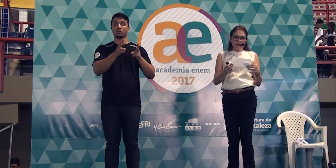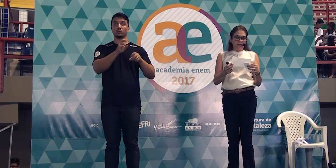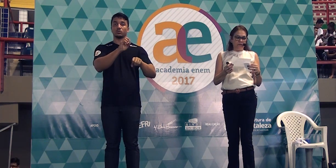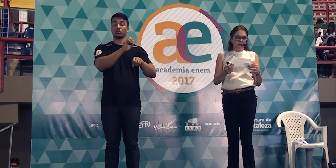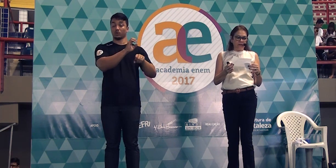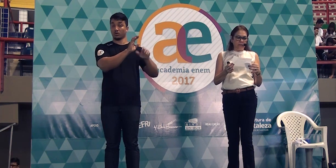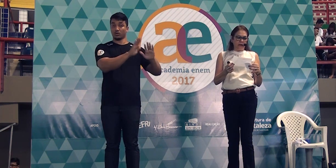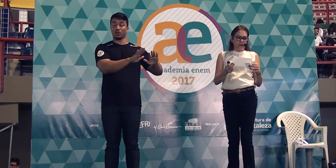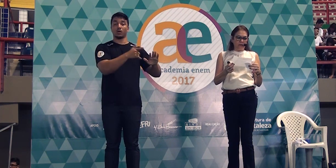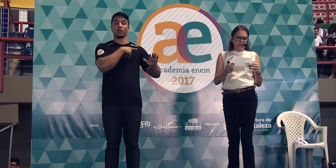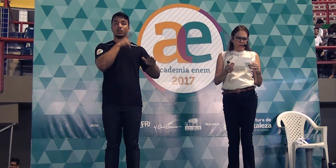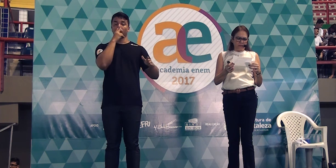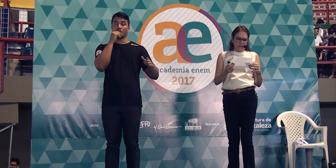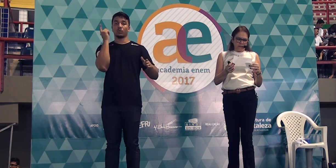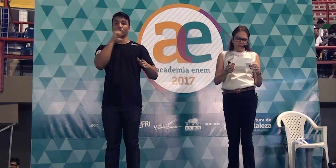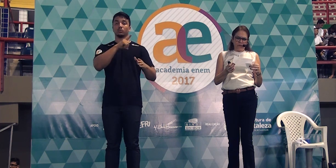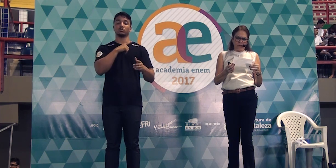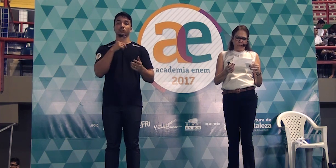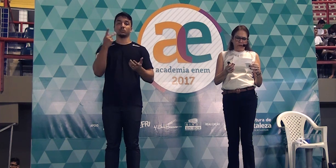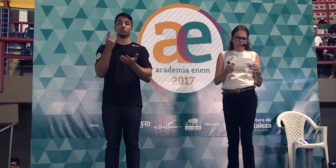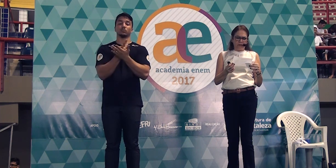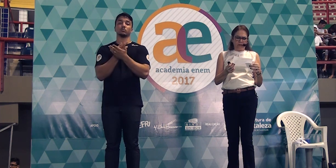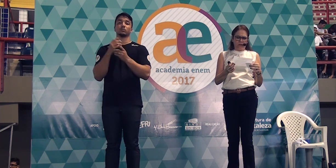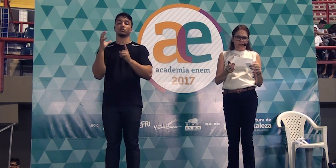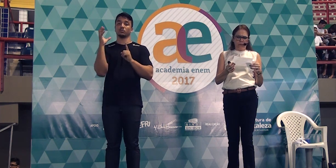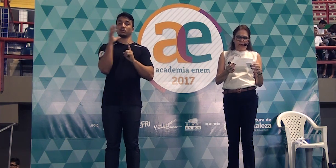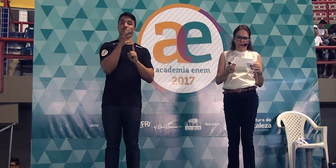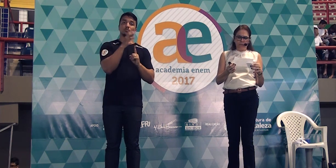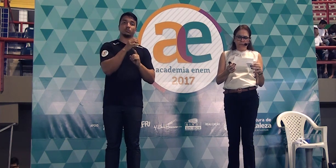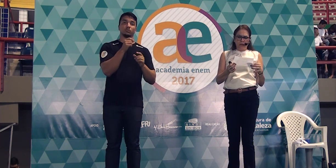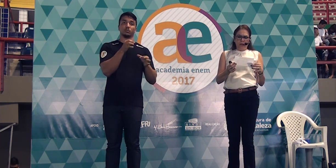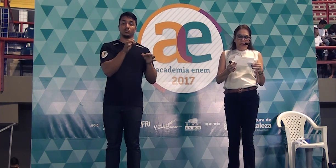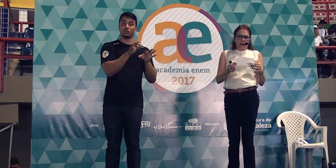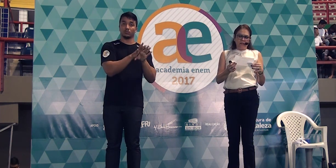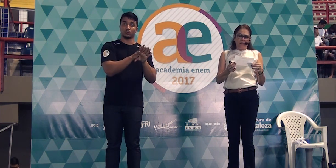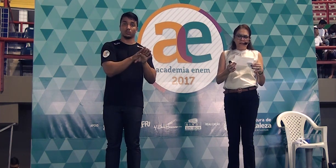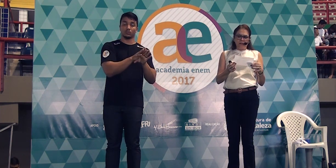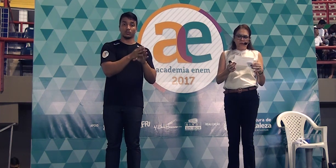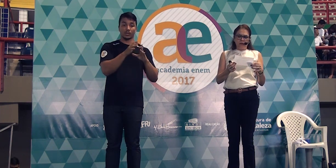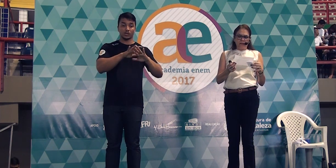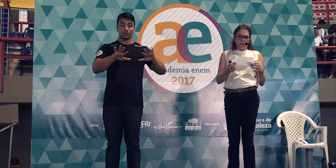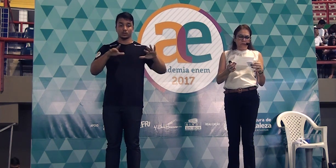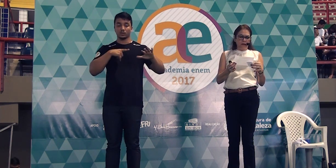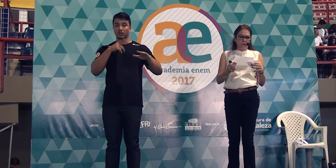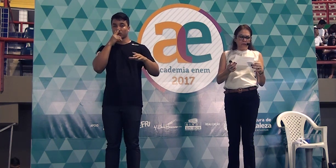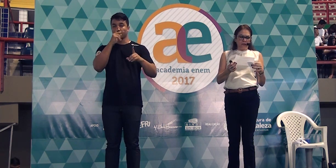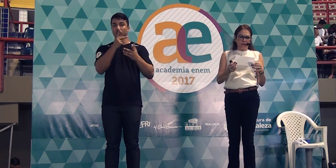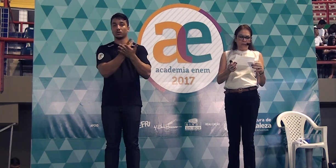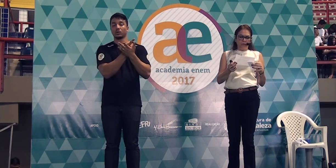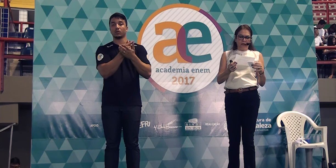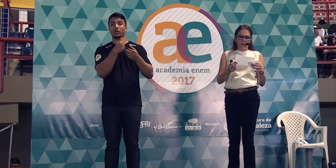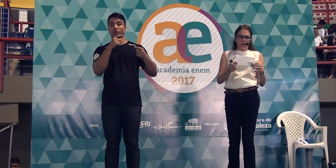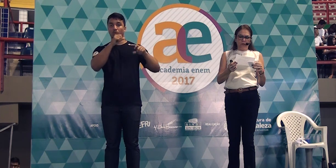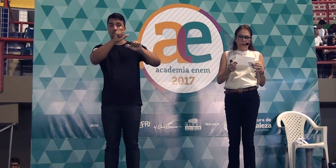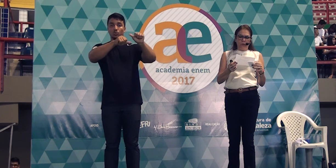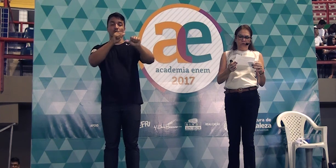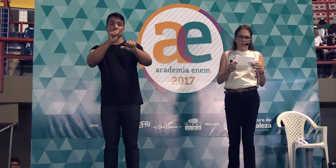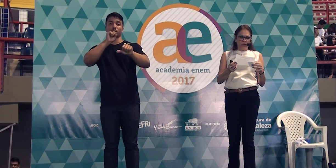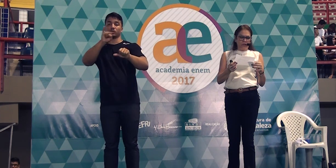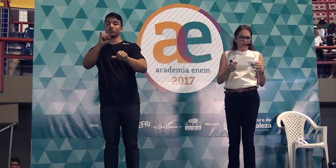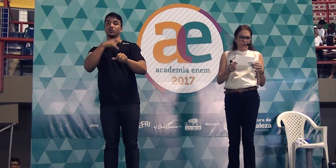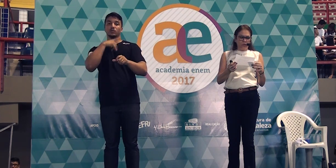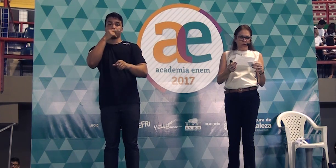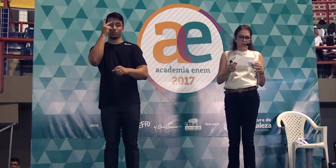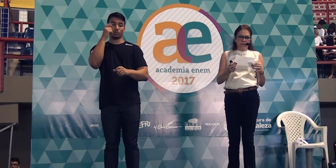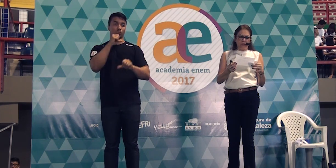até que a força maior seja exercida por ele assim a situação tal só será mudada quando o